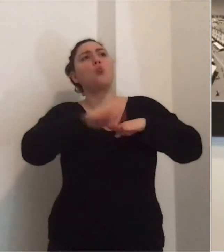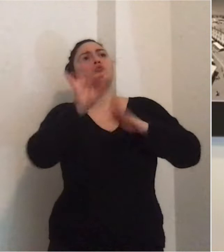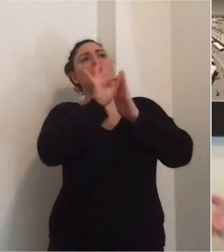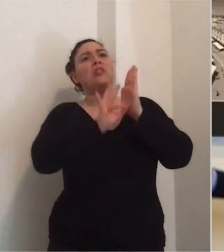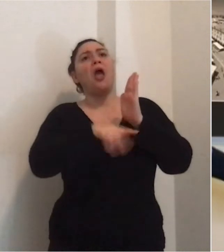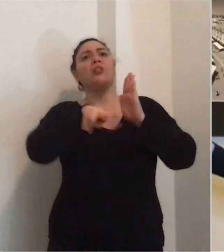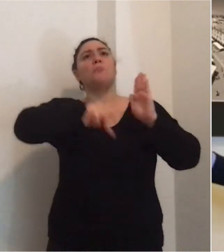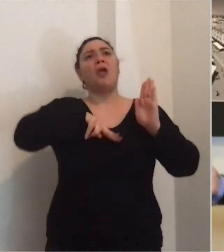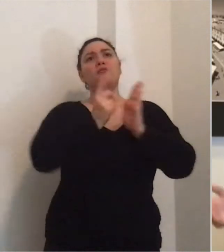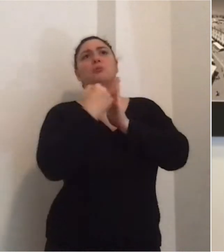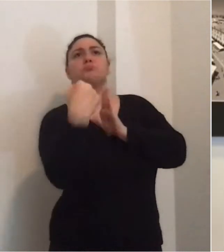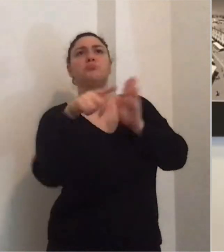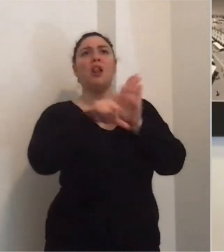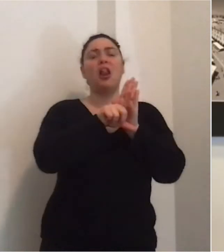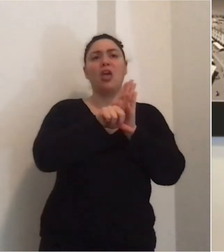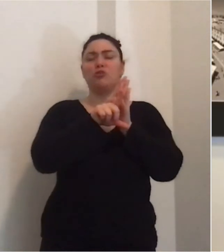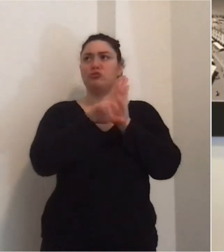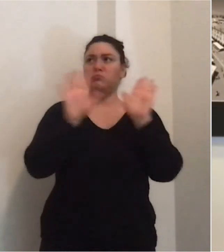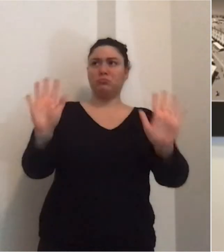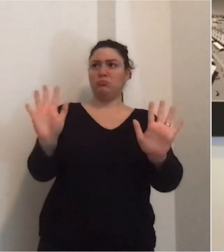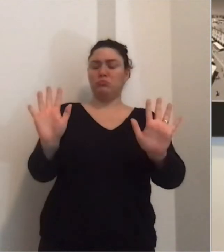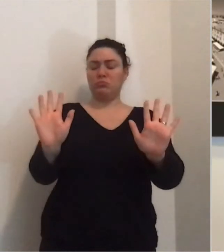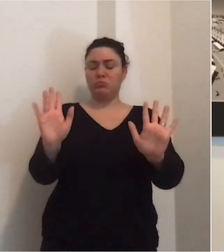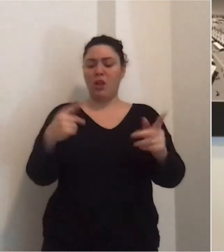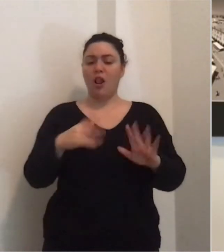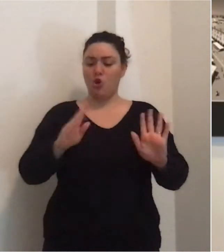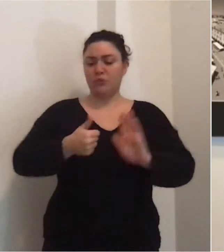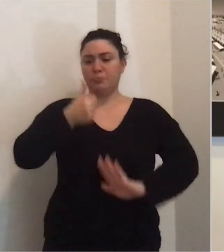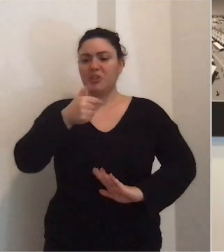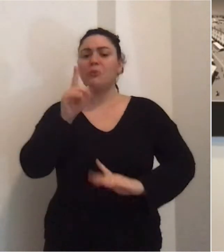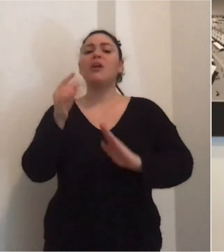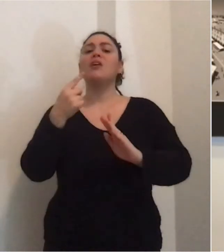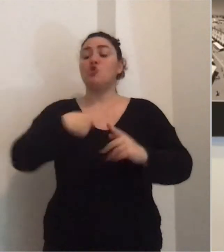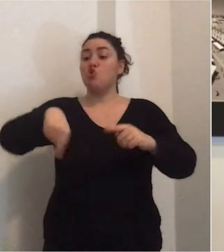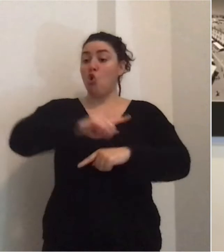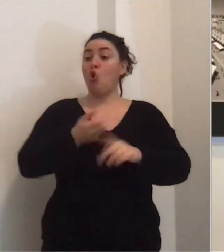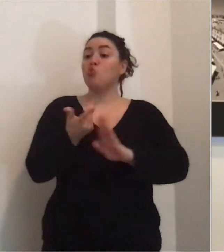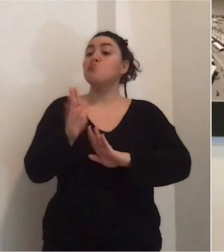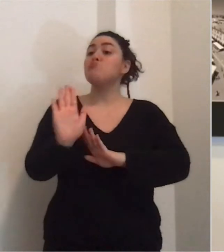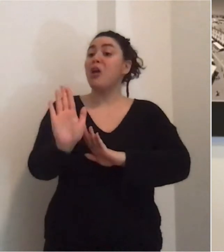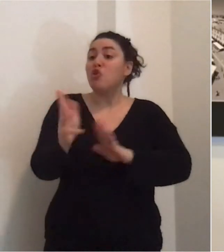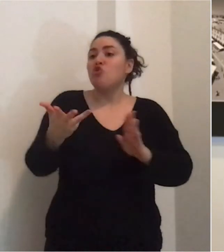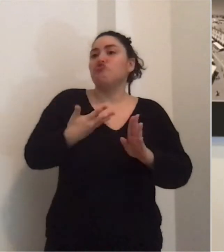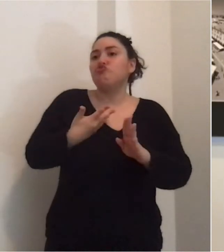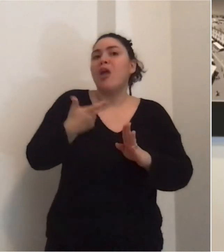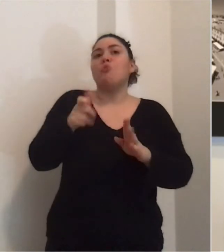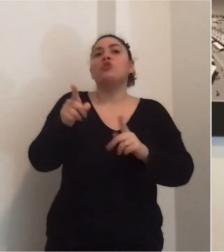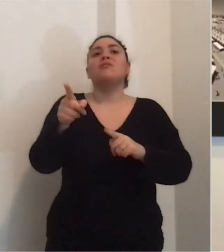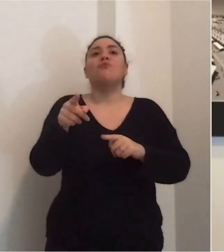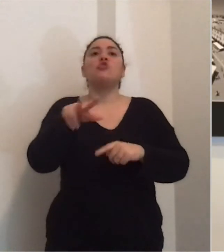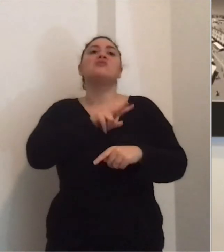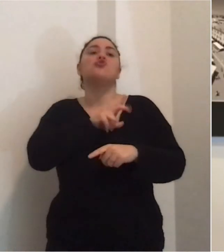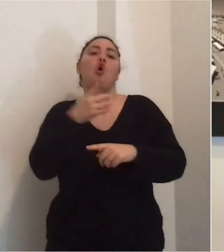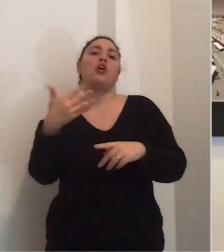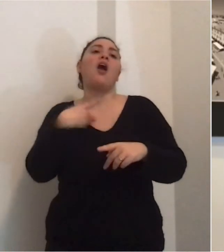privacy e tutto il resto. Innanzitutto quei dati lì sono stati dati in un momento in cui si è avuto un